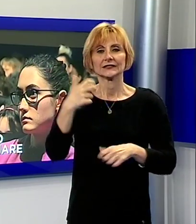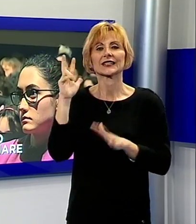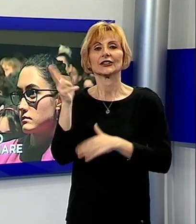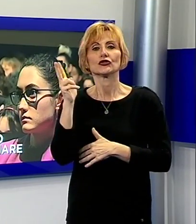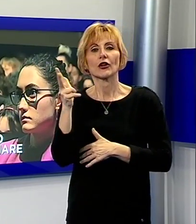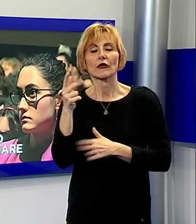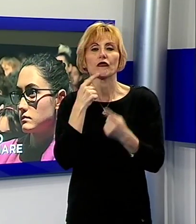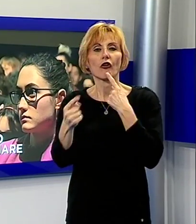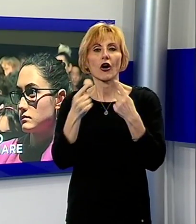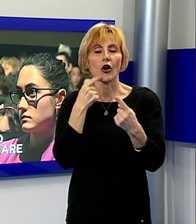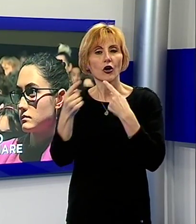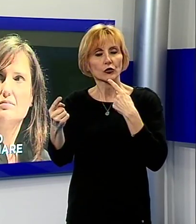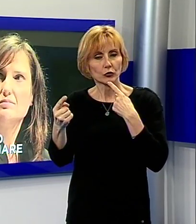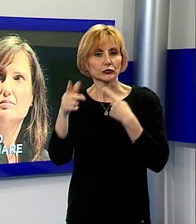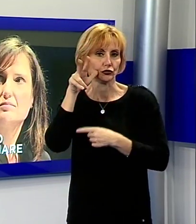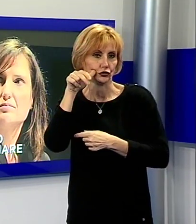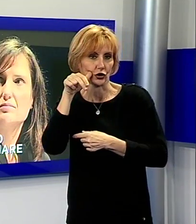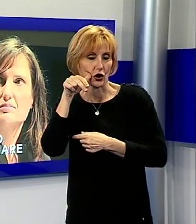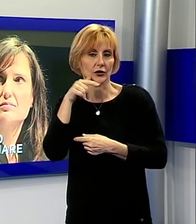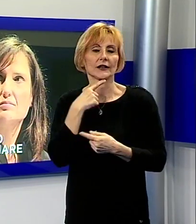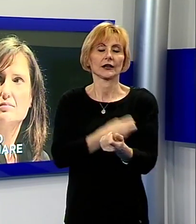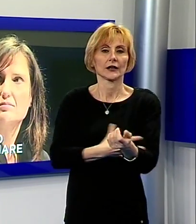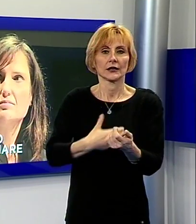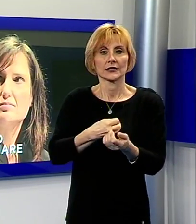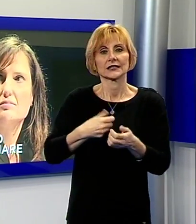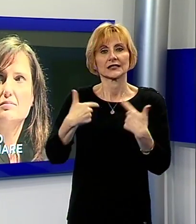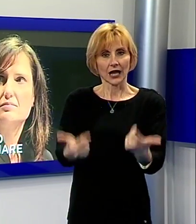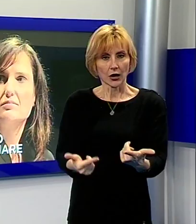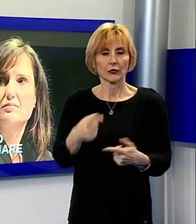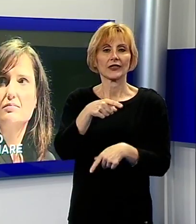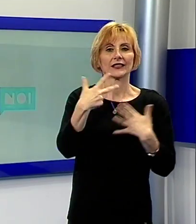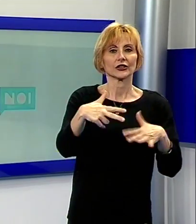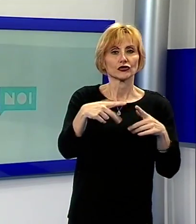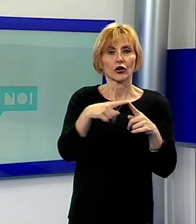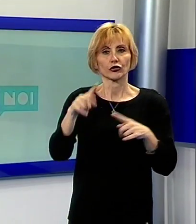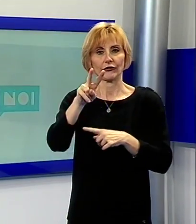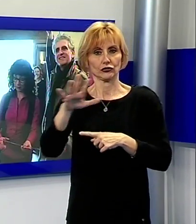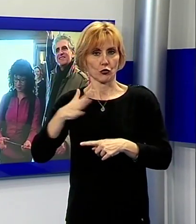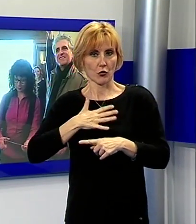donatrici di sangue, dai 18 ai 25 anni sono il 51%.